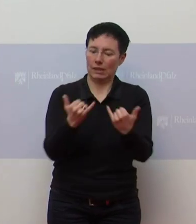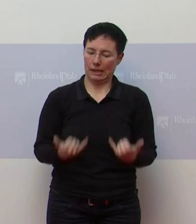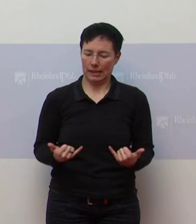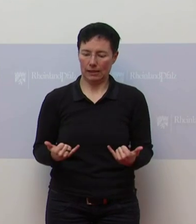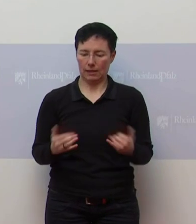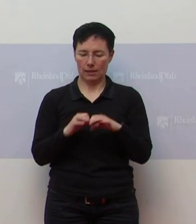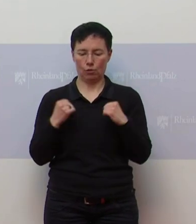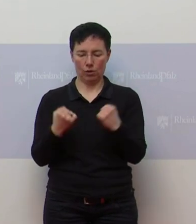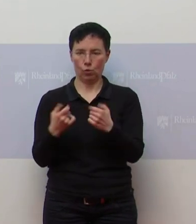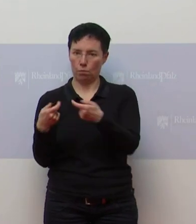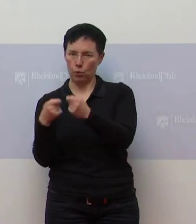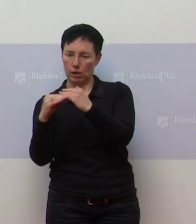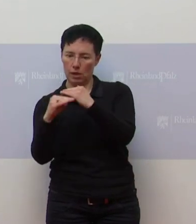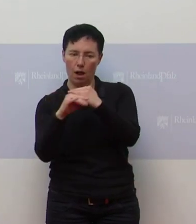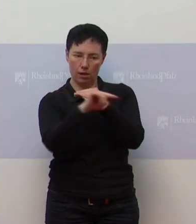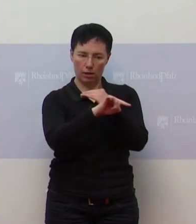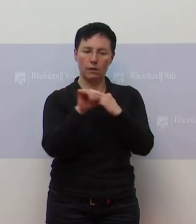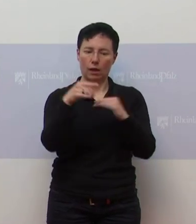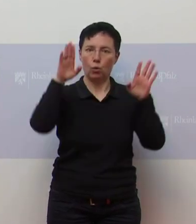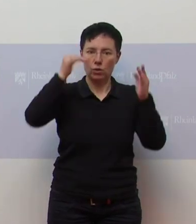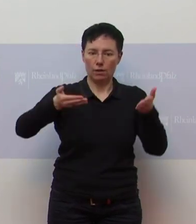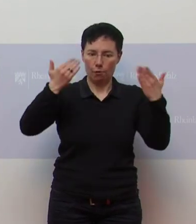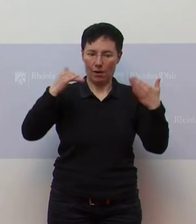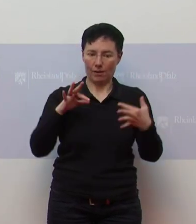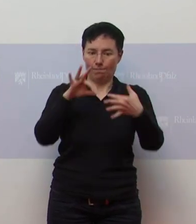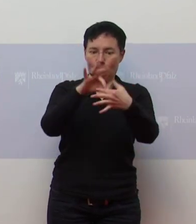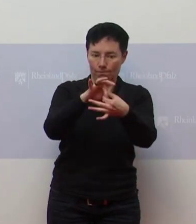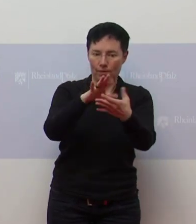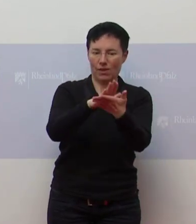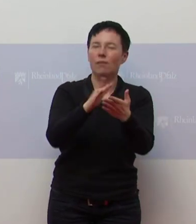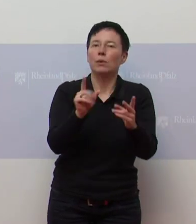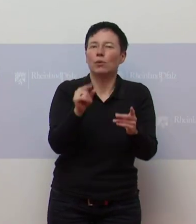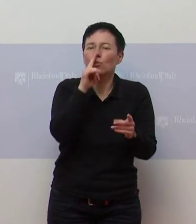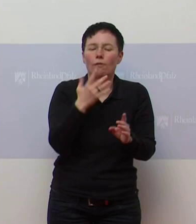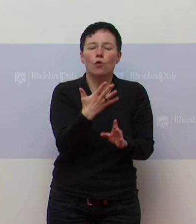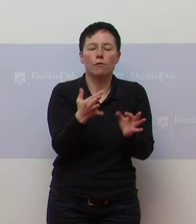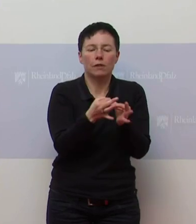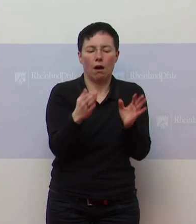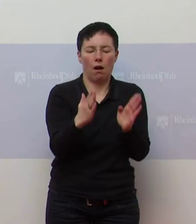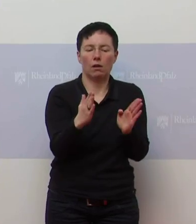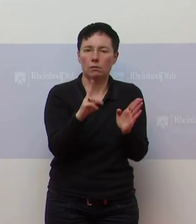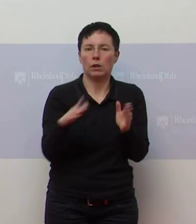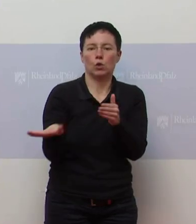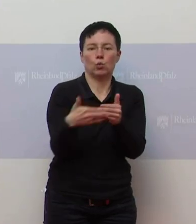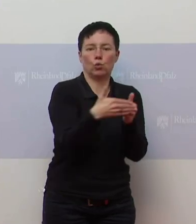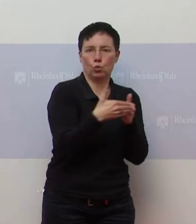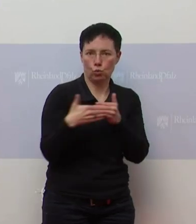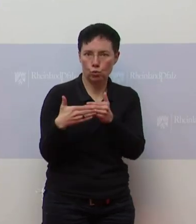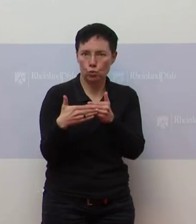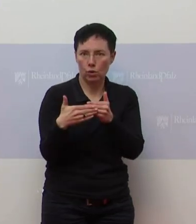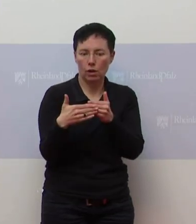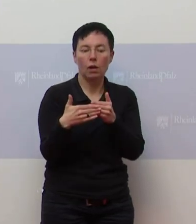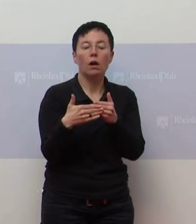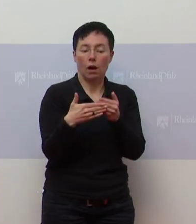steht im jeweiligen Bundesland. Also für uns ist es wirklich einfach fünf Tage alles zu, aber wir machen dann weiter dort, wo wir im Moment